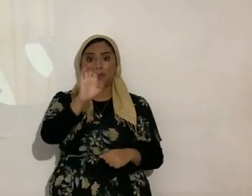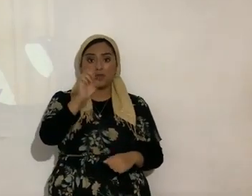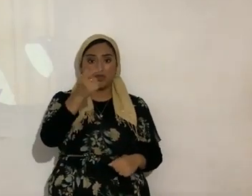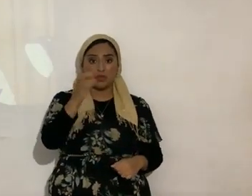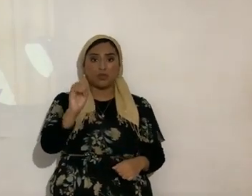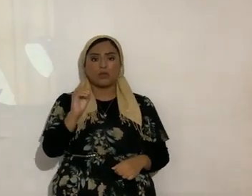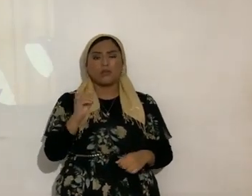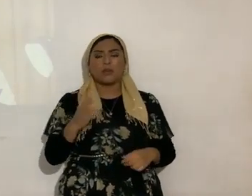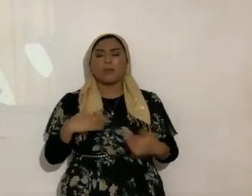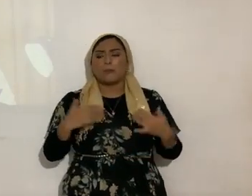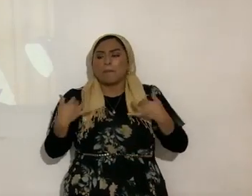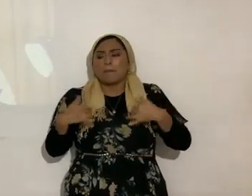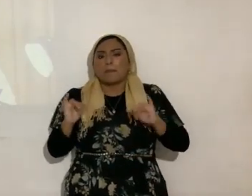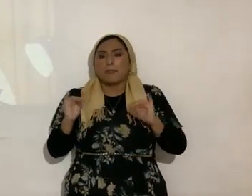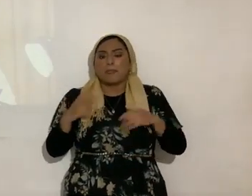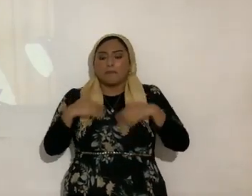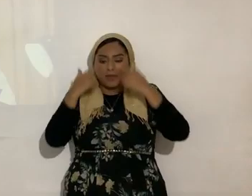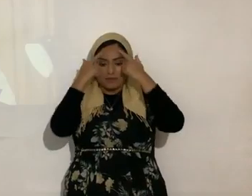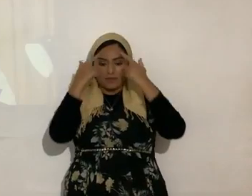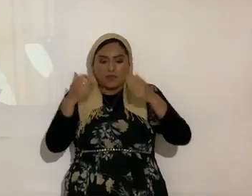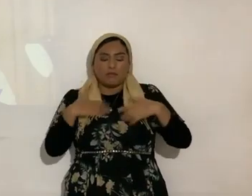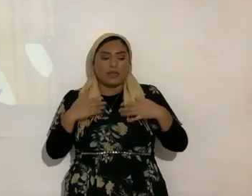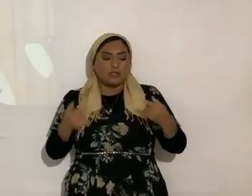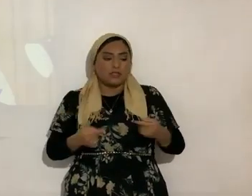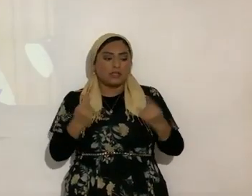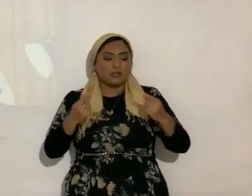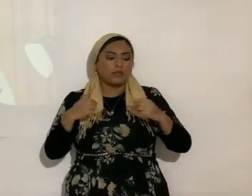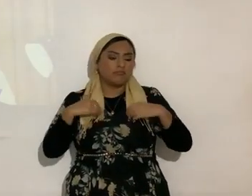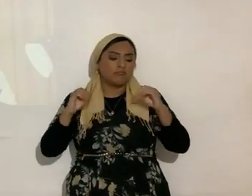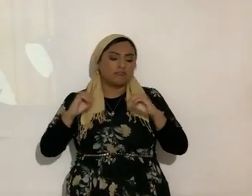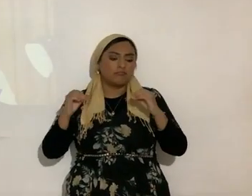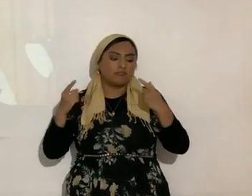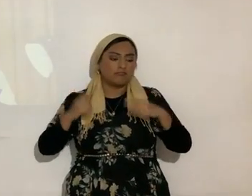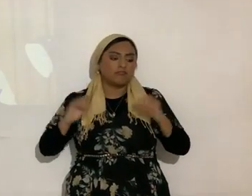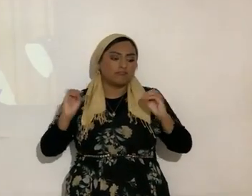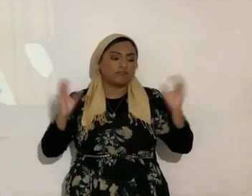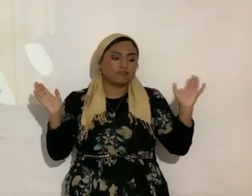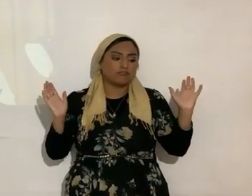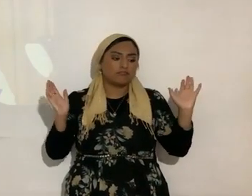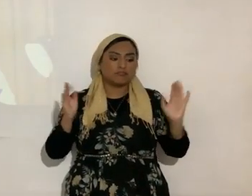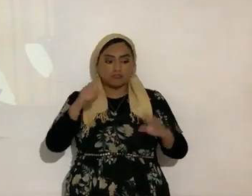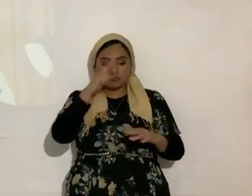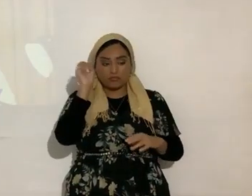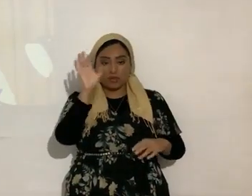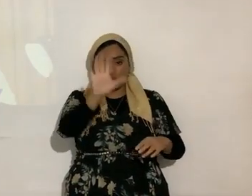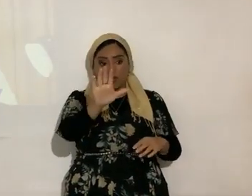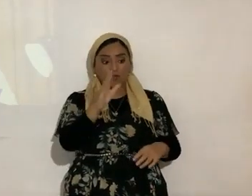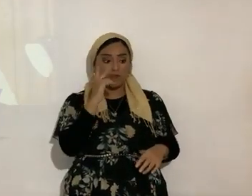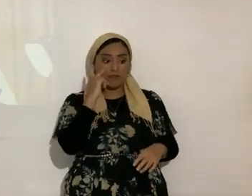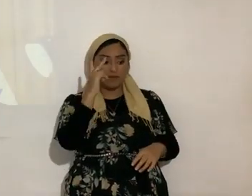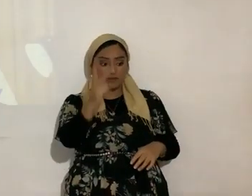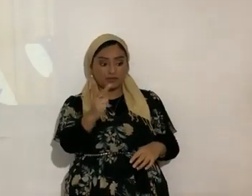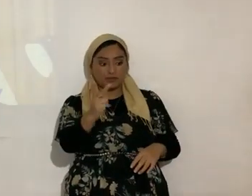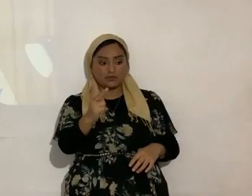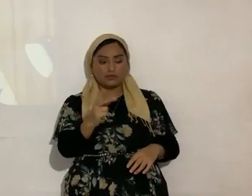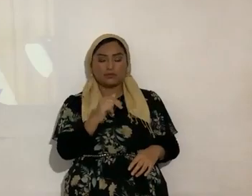puedo seguir con mi orgullo y mis pecados y no pasa nada, porque tu percepción no es eterna,